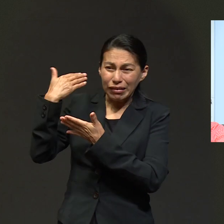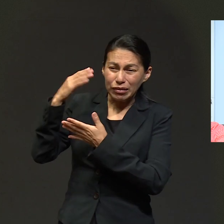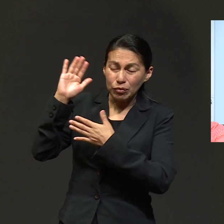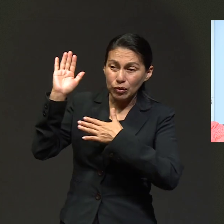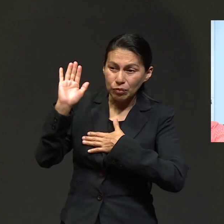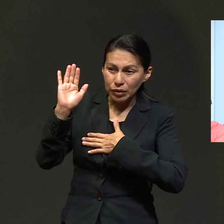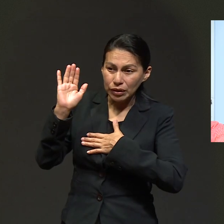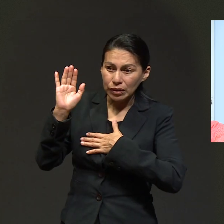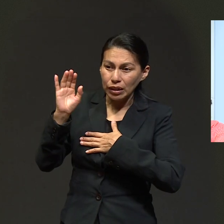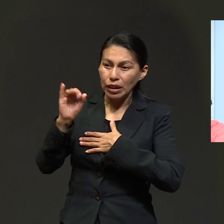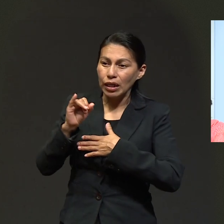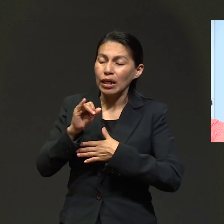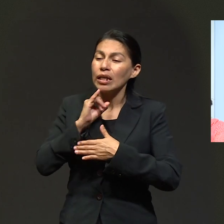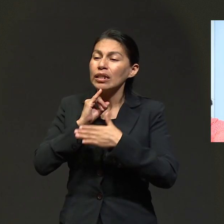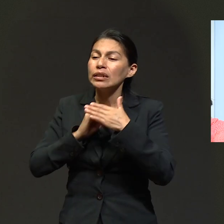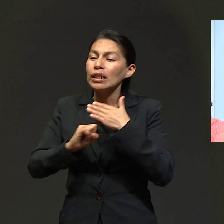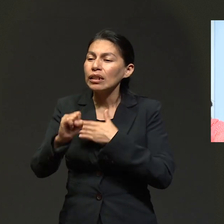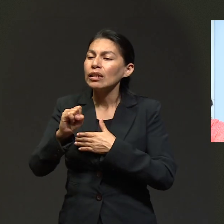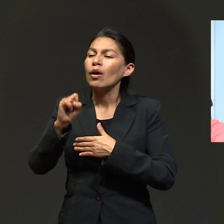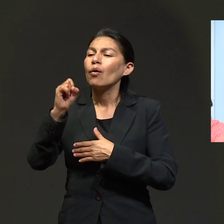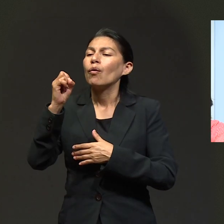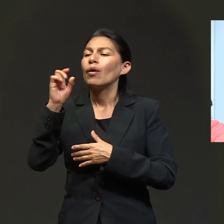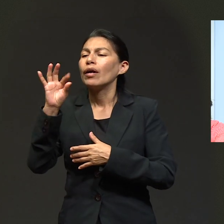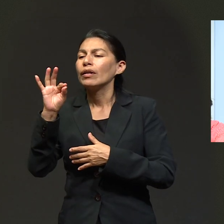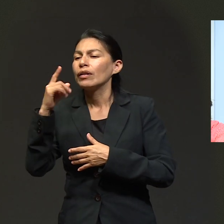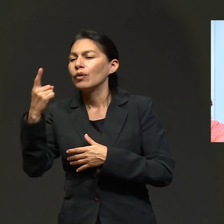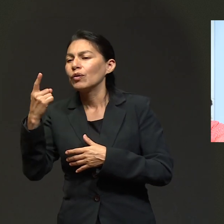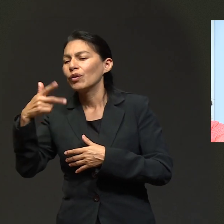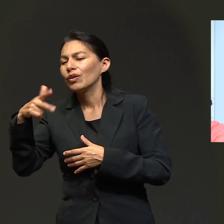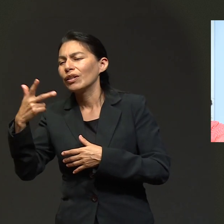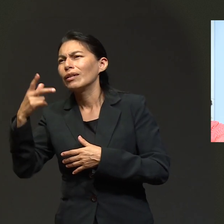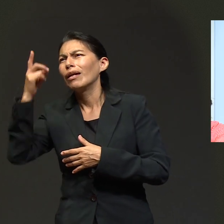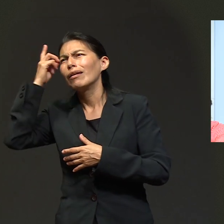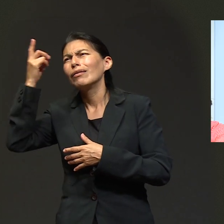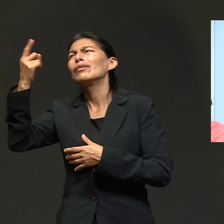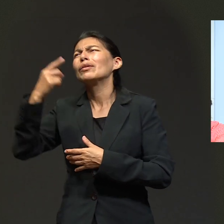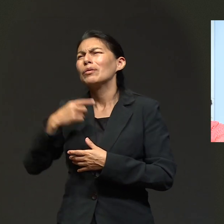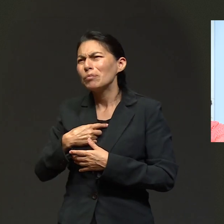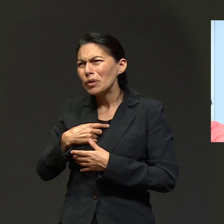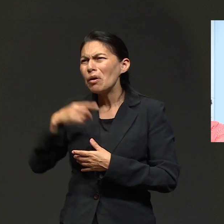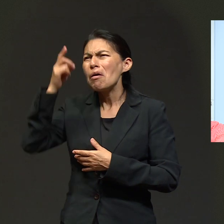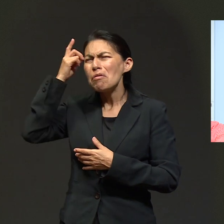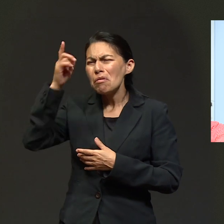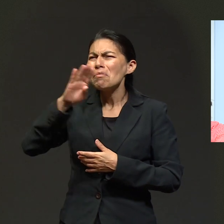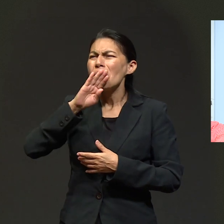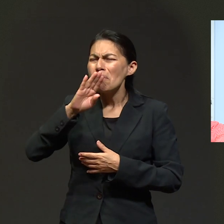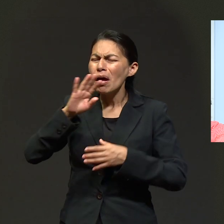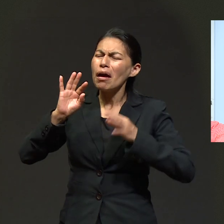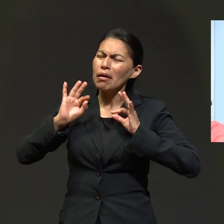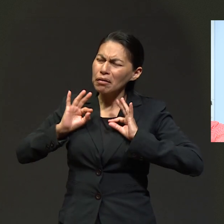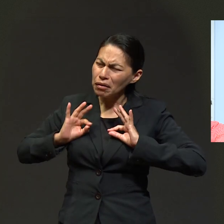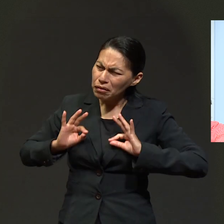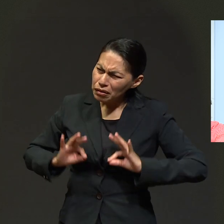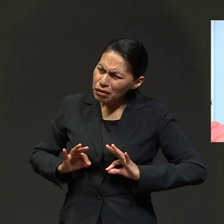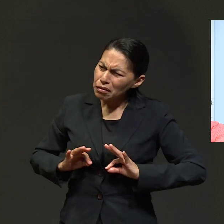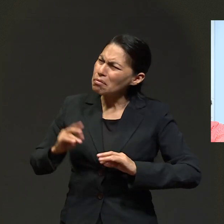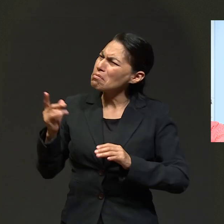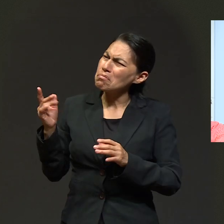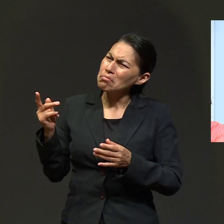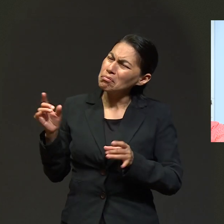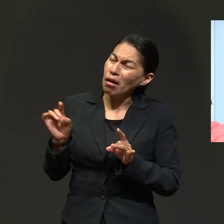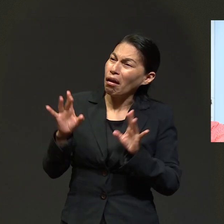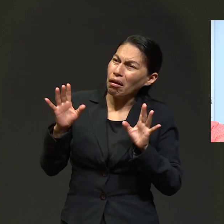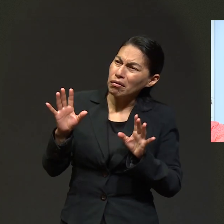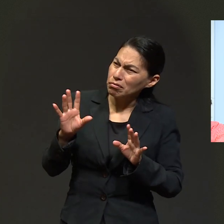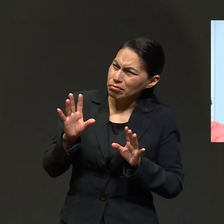Pero rápidamente recordé la promesa que Dios ya me había dado antes. Y saías 41, 13. Y dije, Dios está conmigo, Dios está con mi mamá, no va a pasar